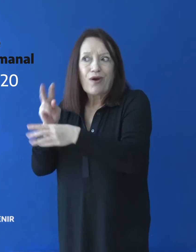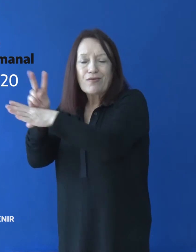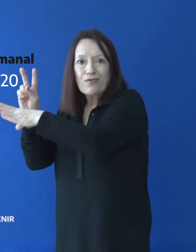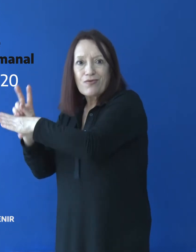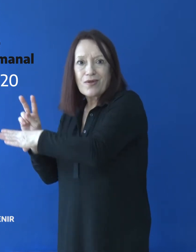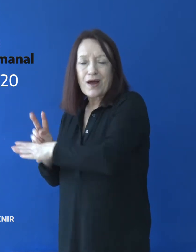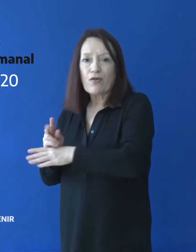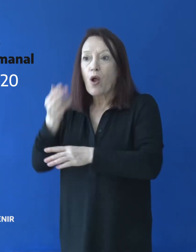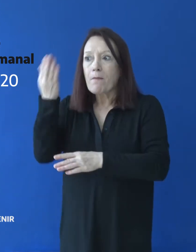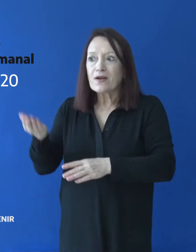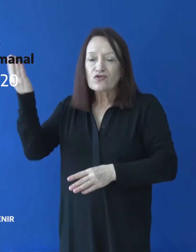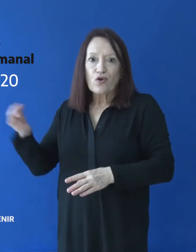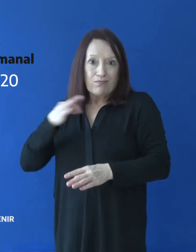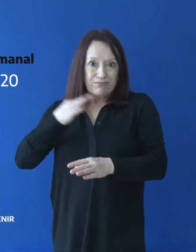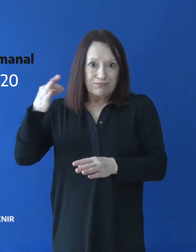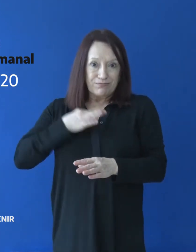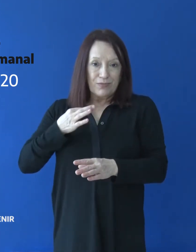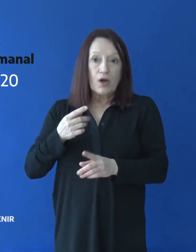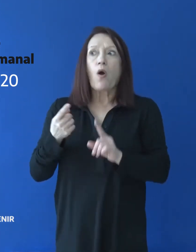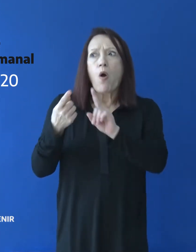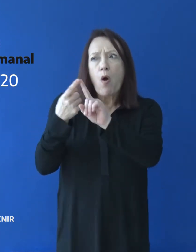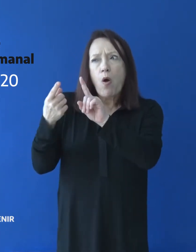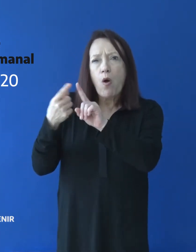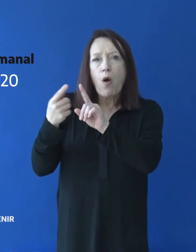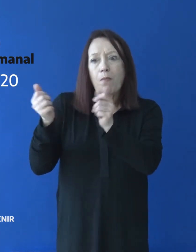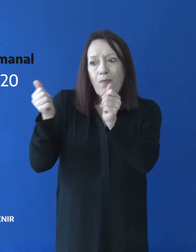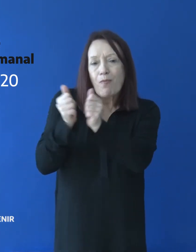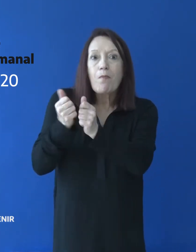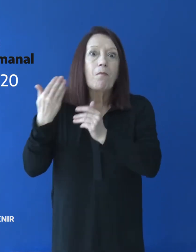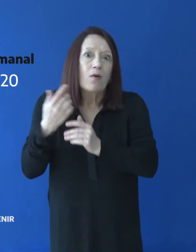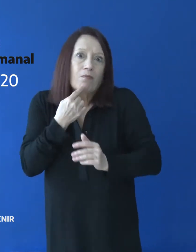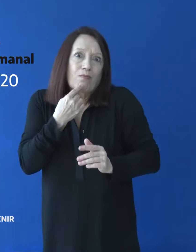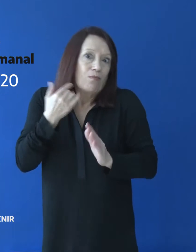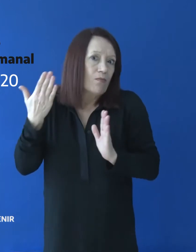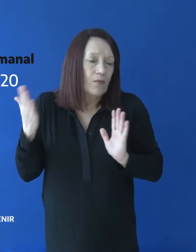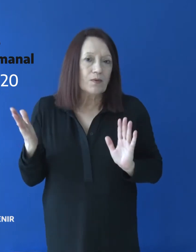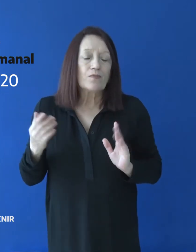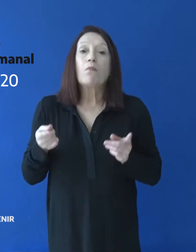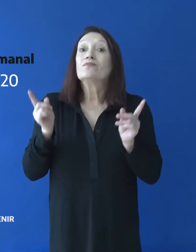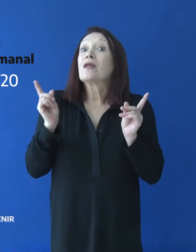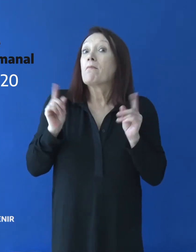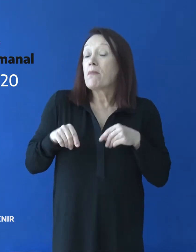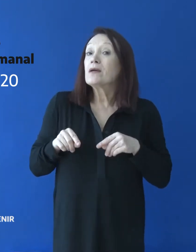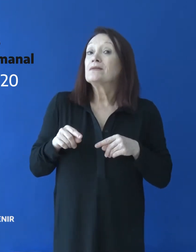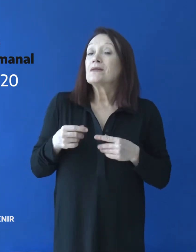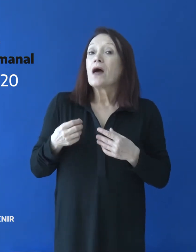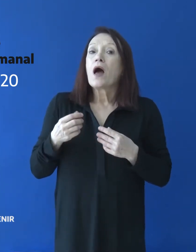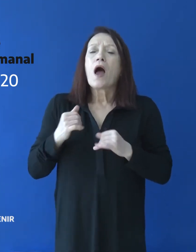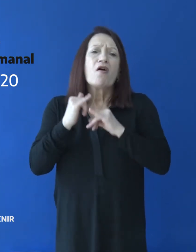seguimiento de casos confirmados y con los contactos estrechos. Asimismo, resaltó la importancia de